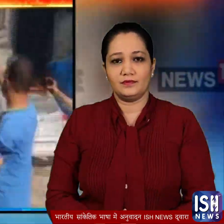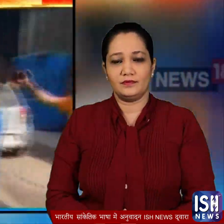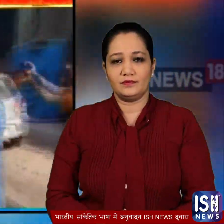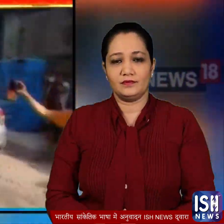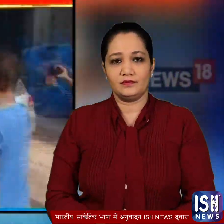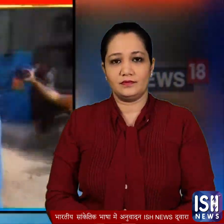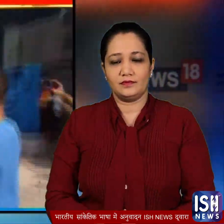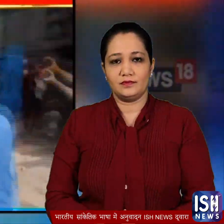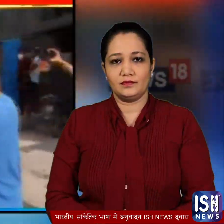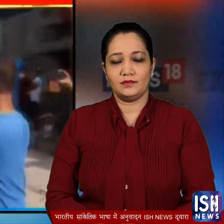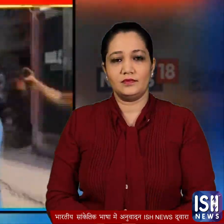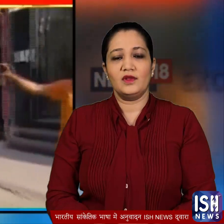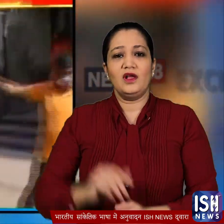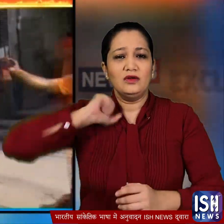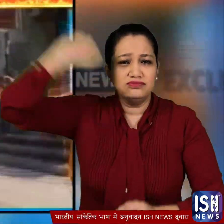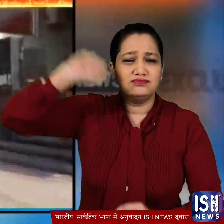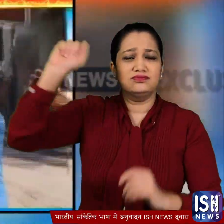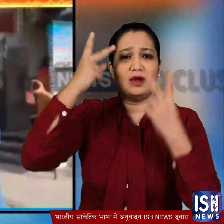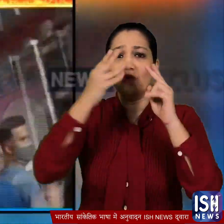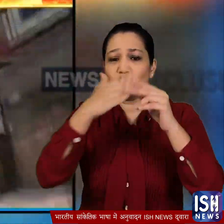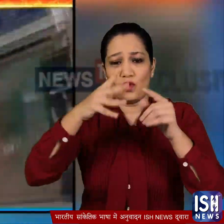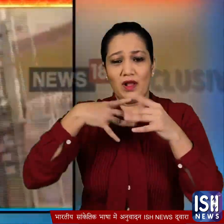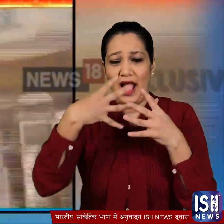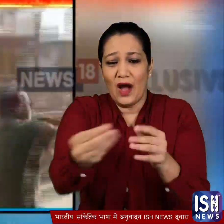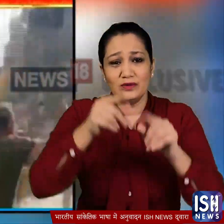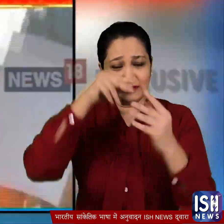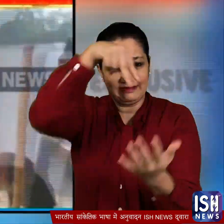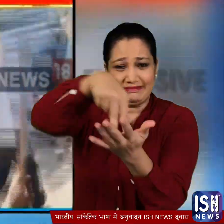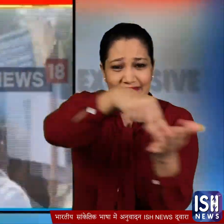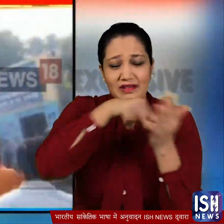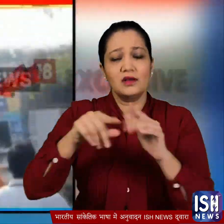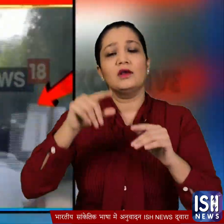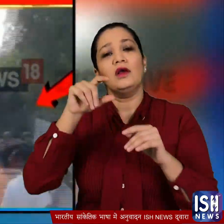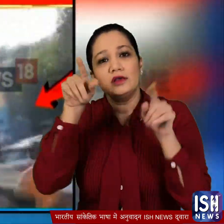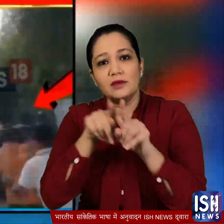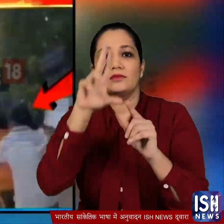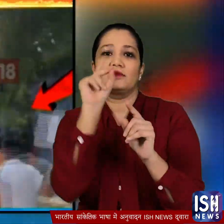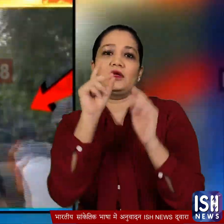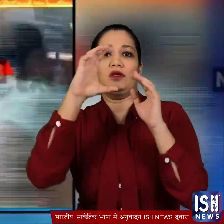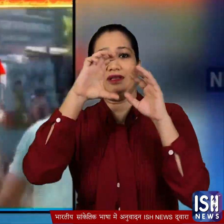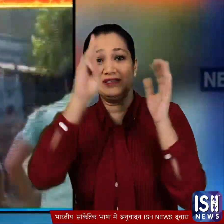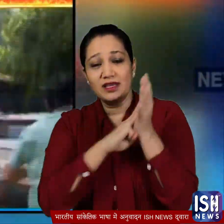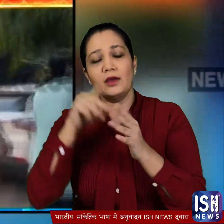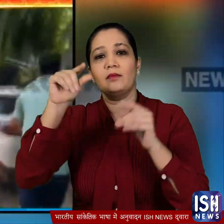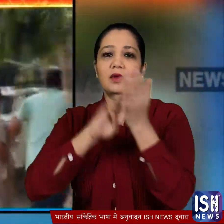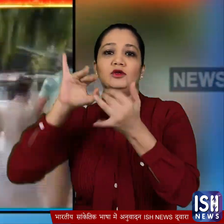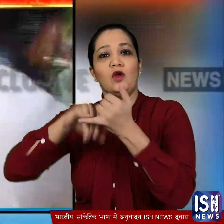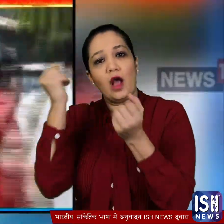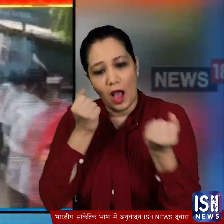जैसे ही प्रदर्शन करने वाले स्कूल के सामने पहुँचे उसी वक्त डिप्टी सिये मनीश सिसोधिया की कार भी वहां पहुँच गए प्रदर्शन कारियों ने उनकी गाड़ी को